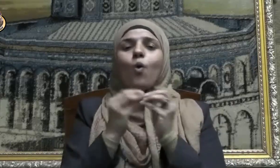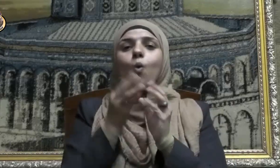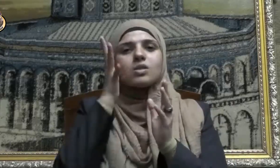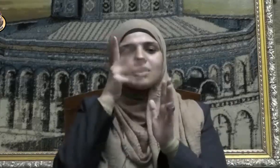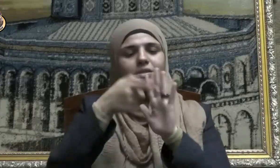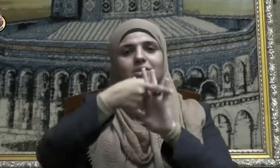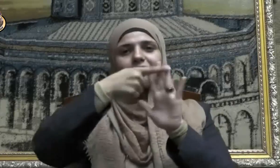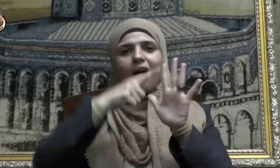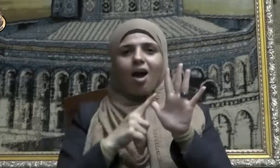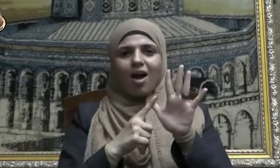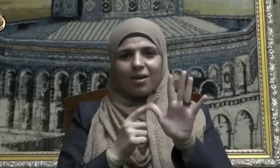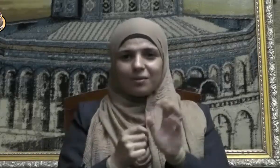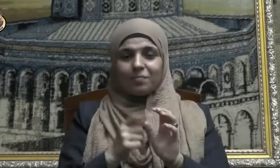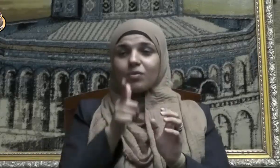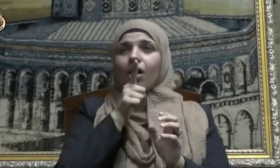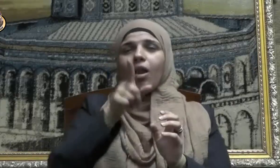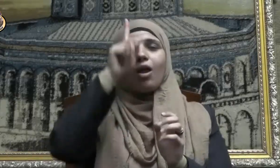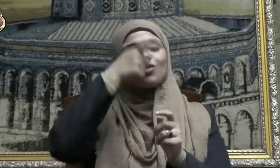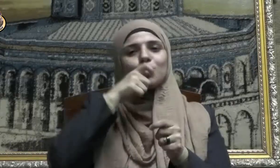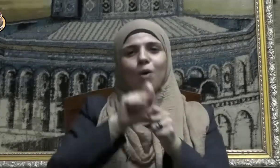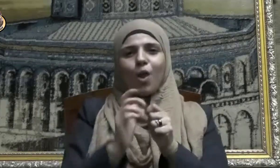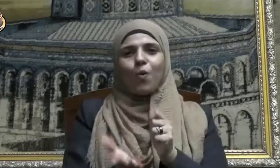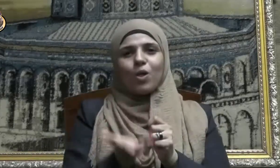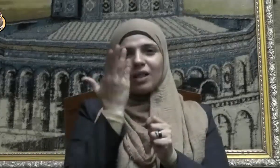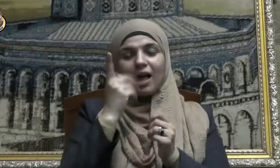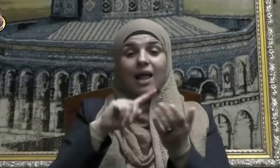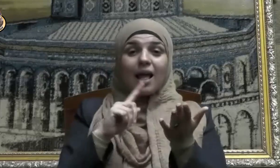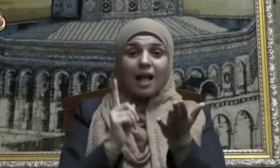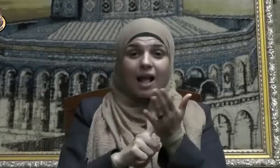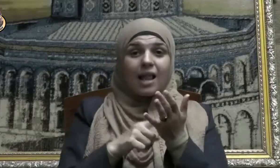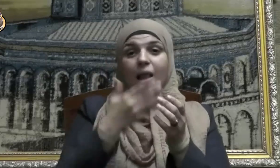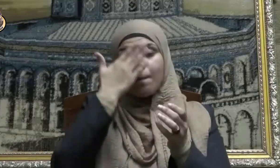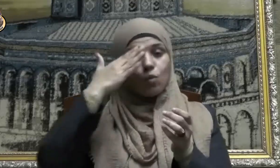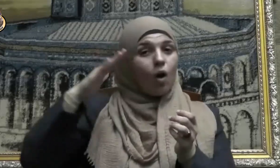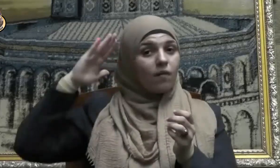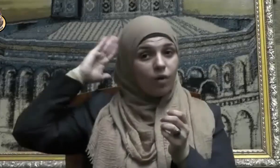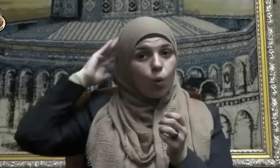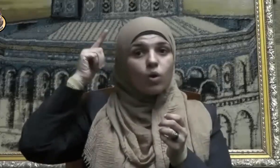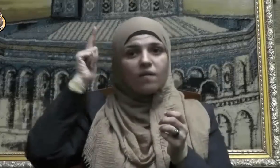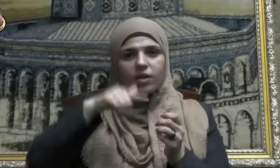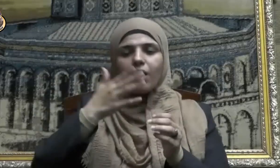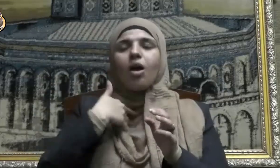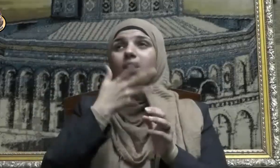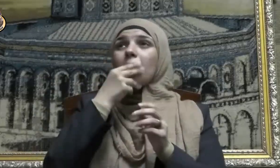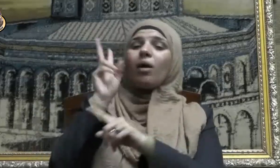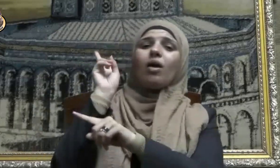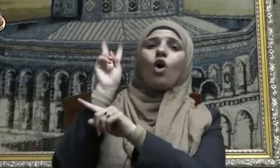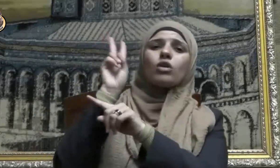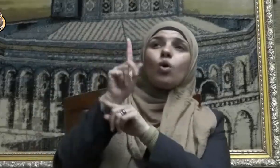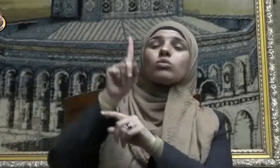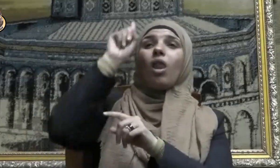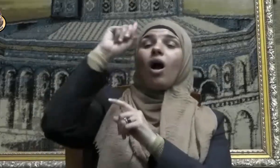قال تعالى إن المنافقين يخادعون الله وهو خادعهم